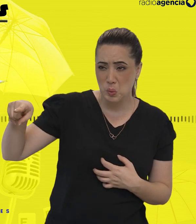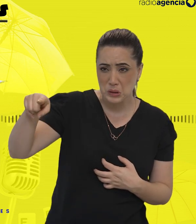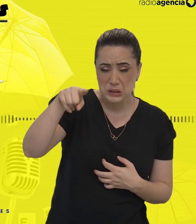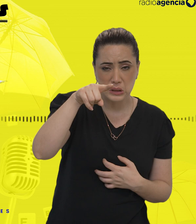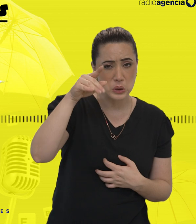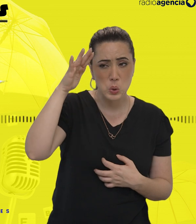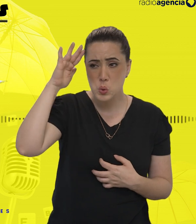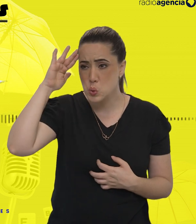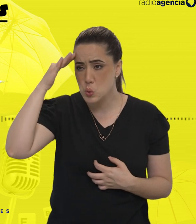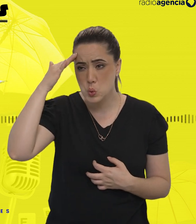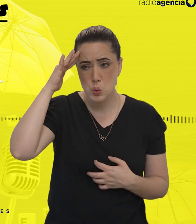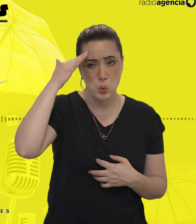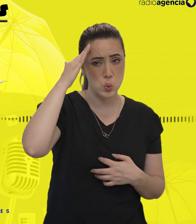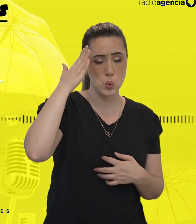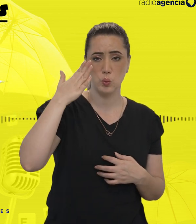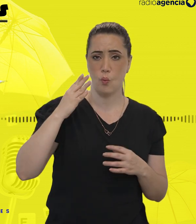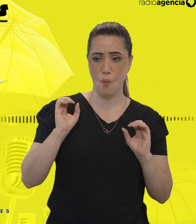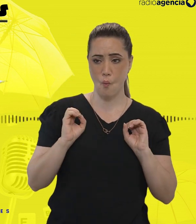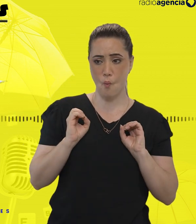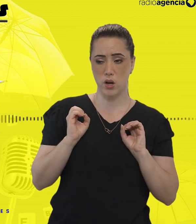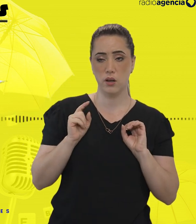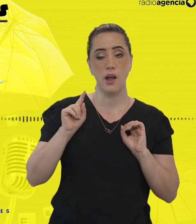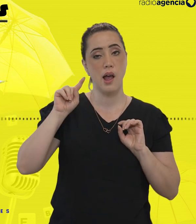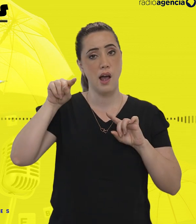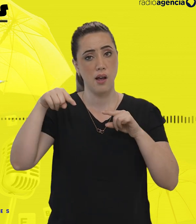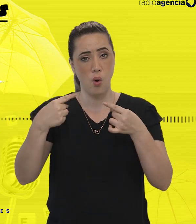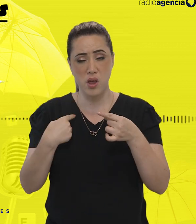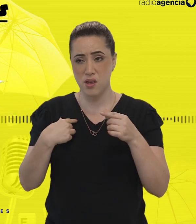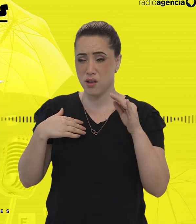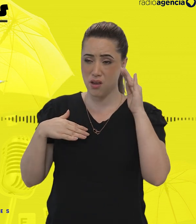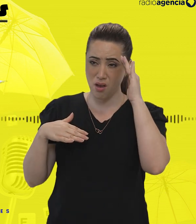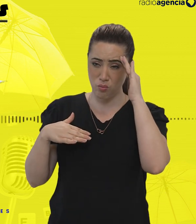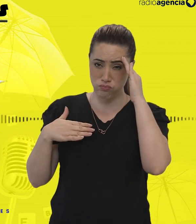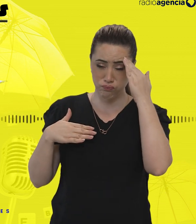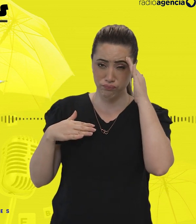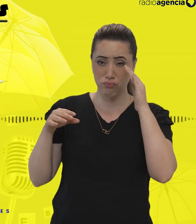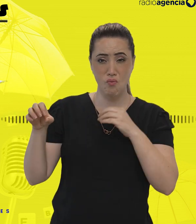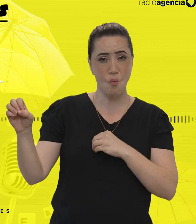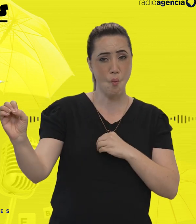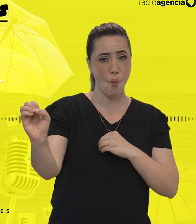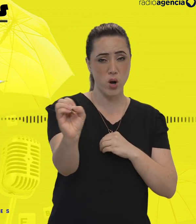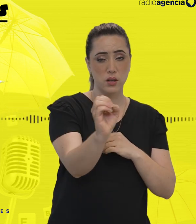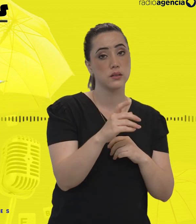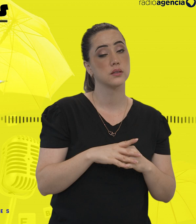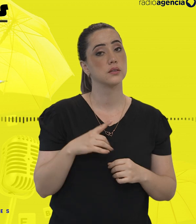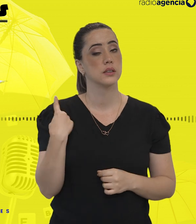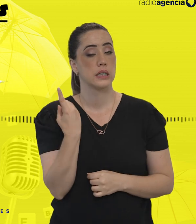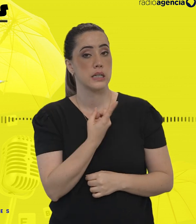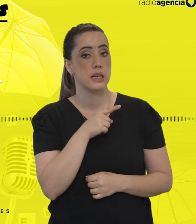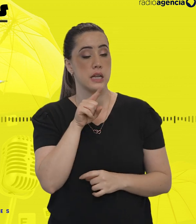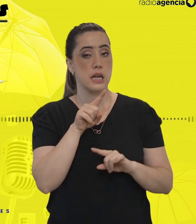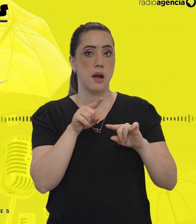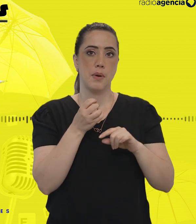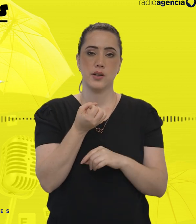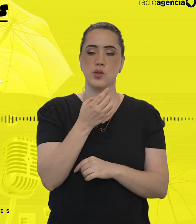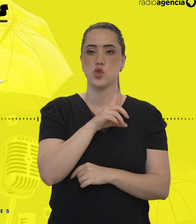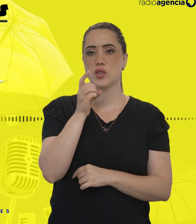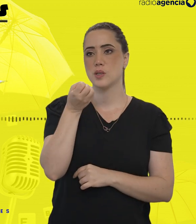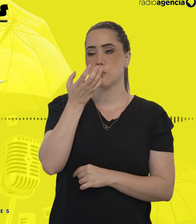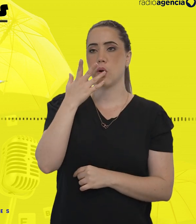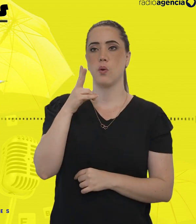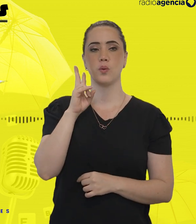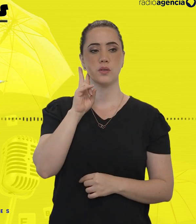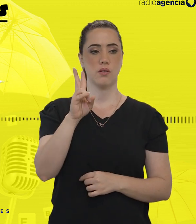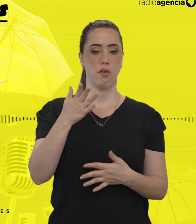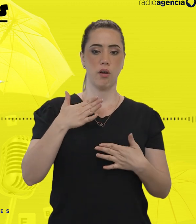ninguém. Isso é um pouco angustiante. Mas em dias bons, eu tenho a sensação de que eu tenho a